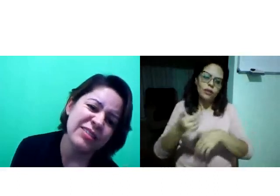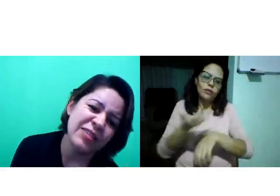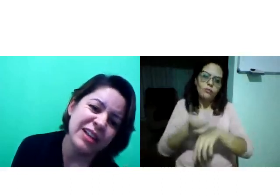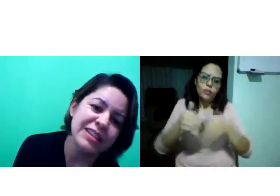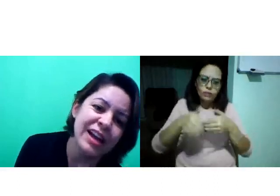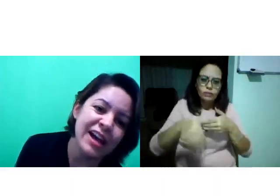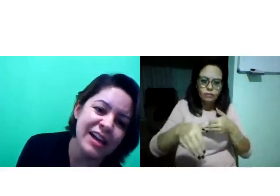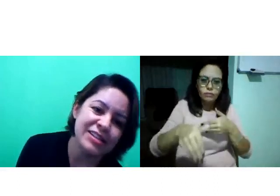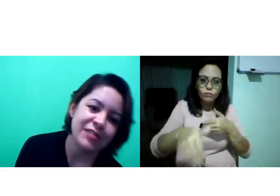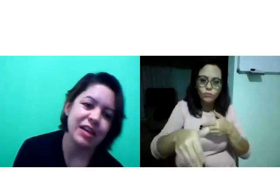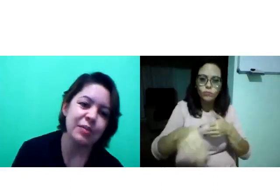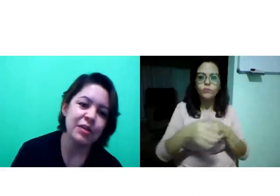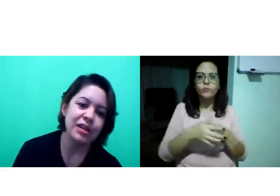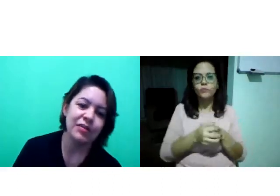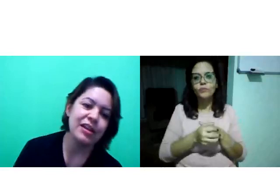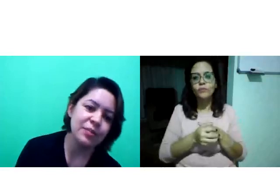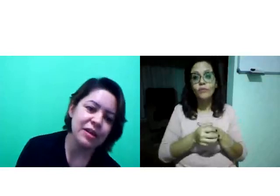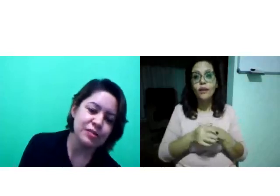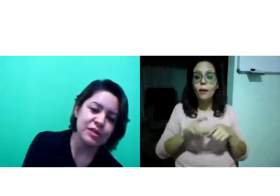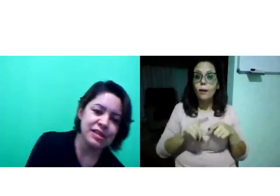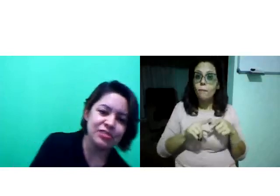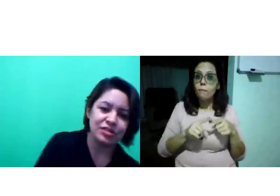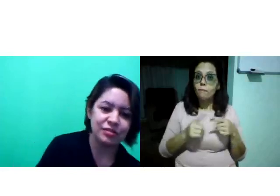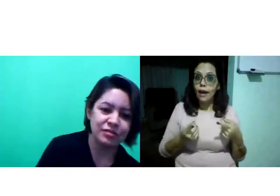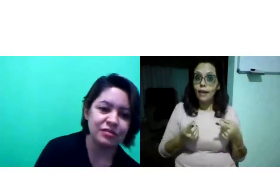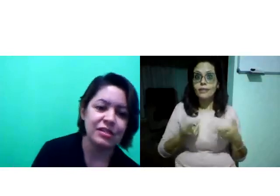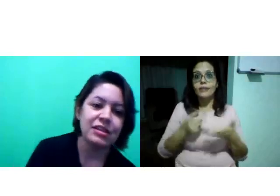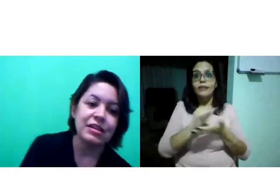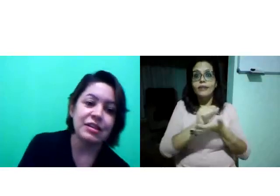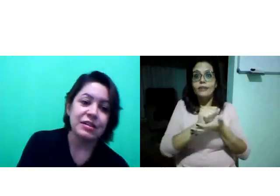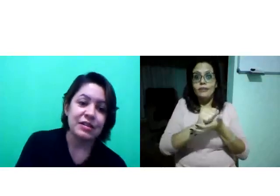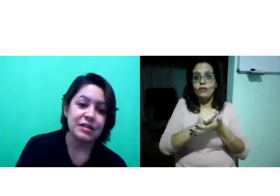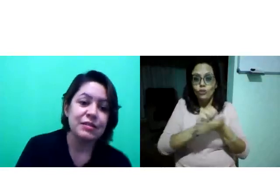É, não é um atraso, na verdade. É porque, na verdade, o prazo foi estendido.